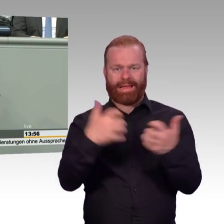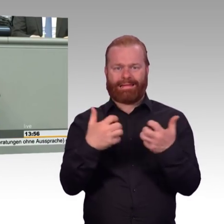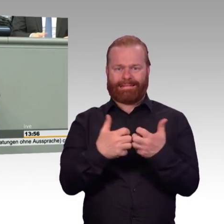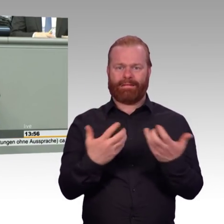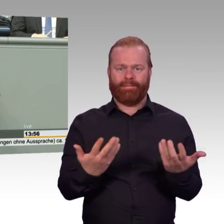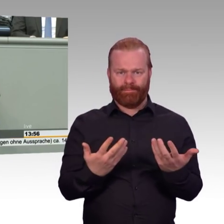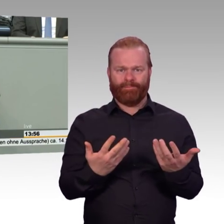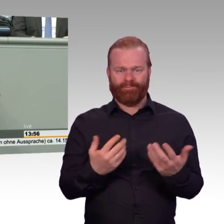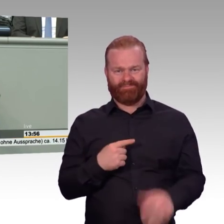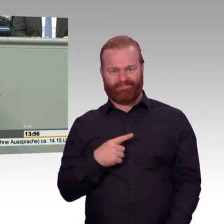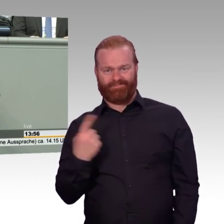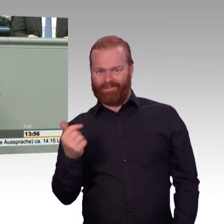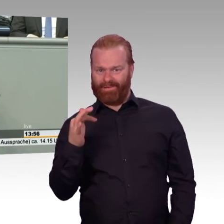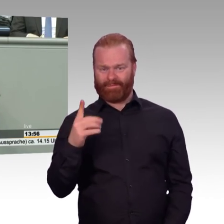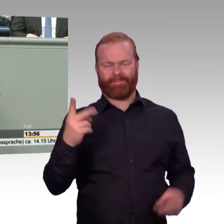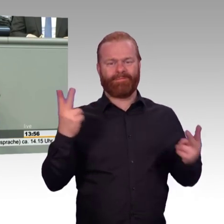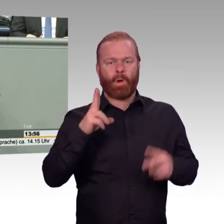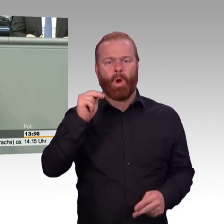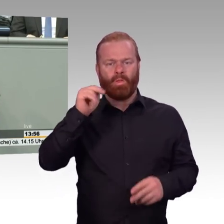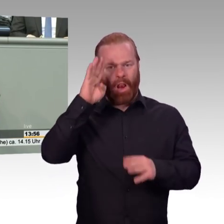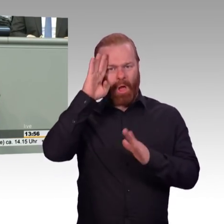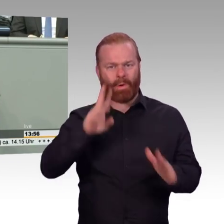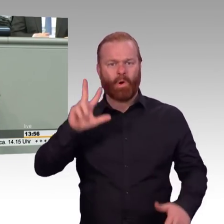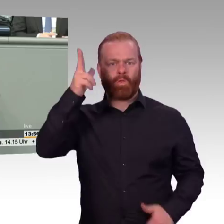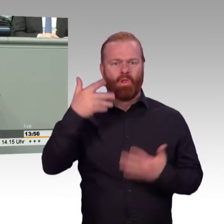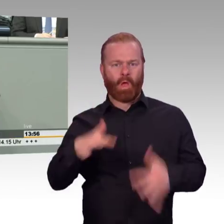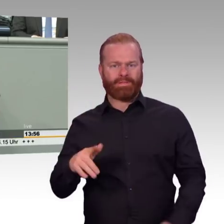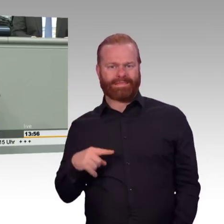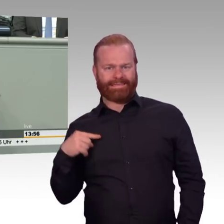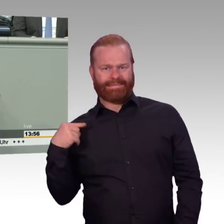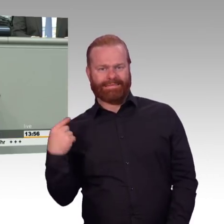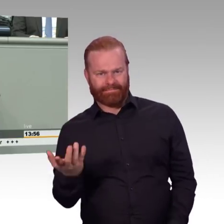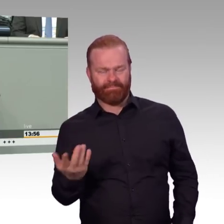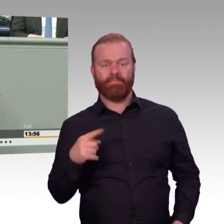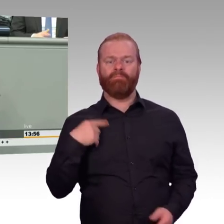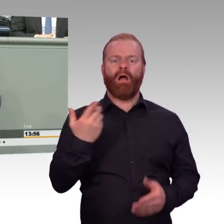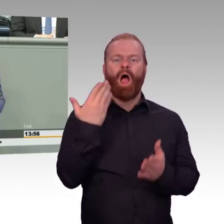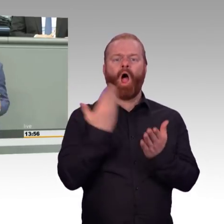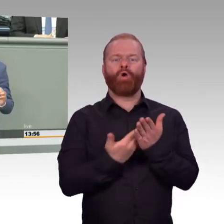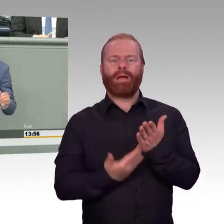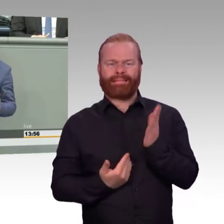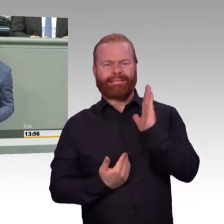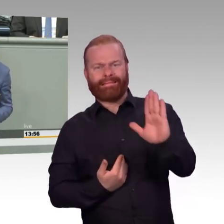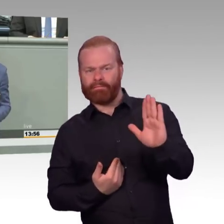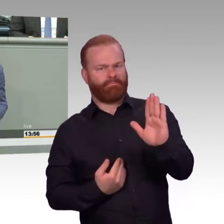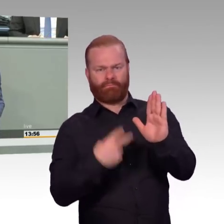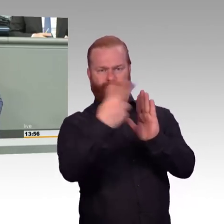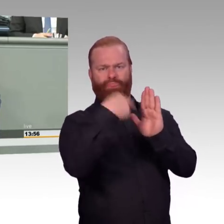Antrag von Ihnen fällt mir vor allem eines auf, die aufdringliche Wiederholung der Wörter Klimaschutz und